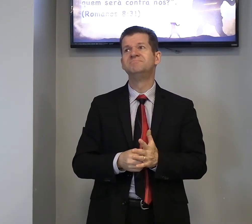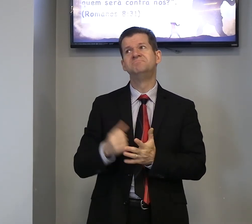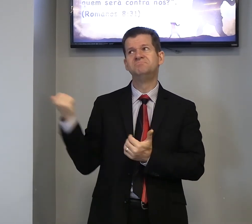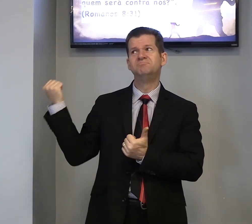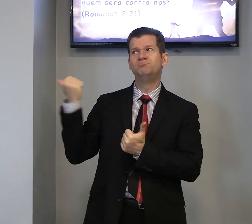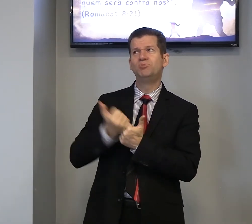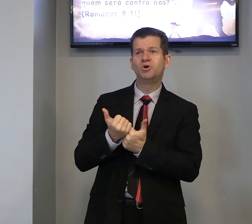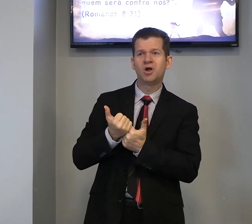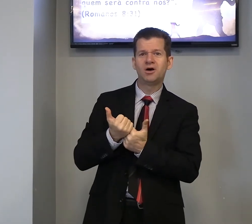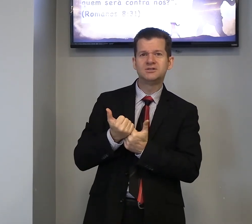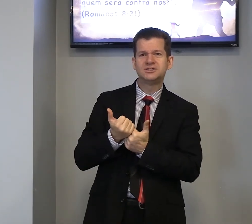por nós,